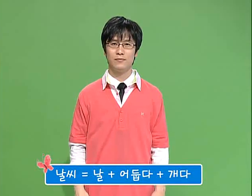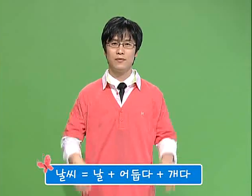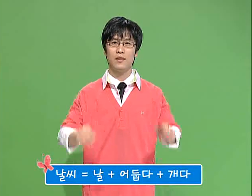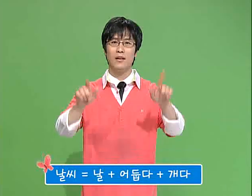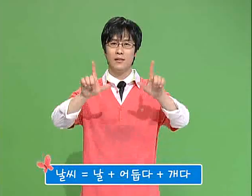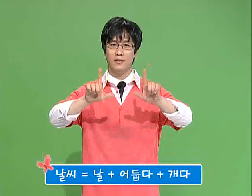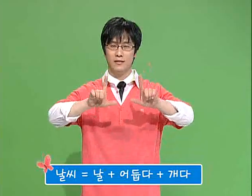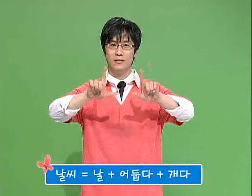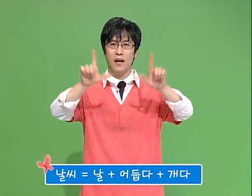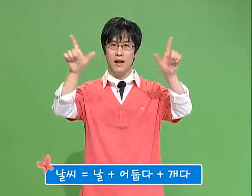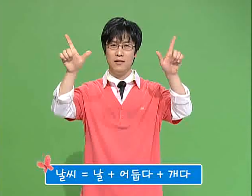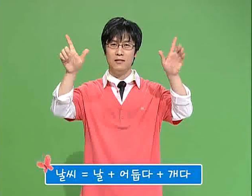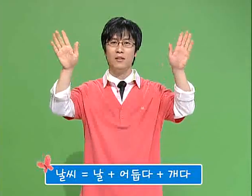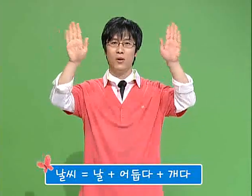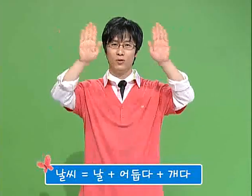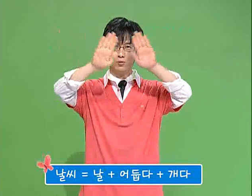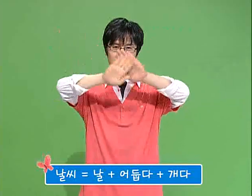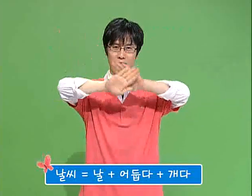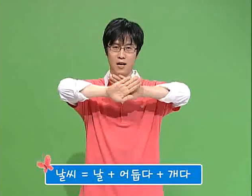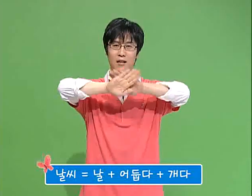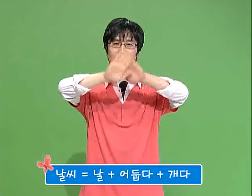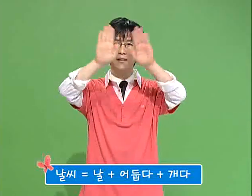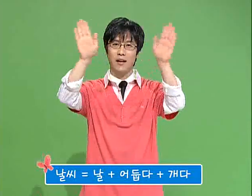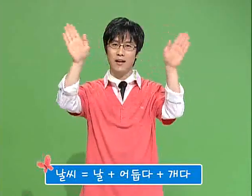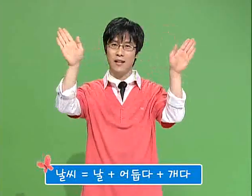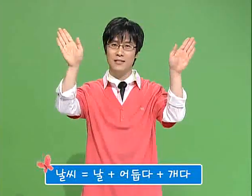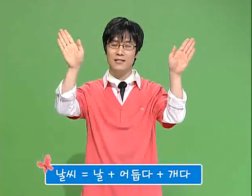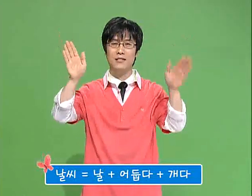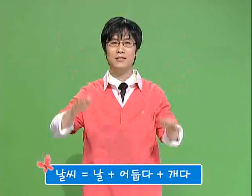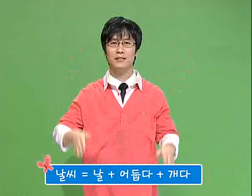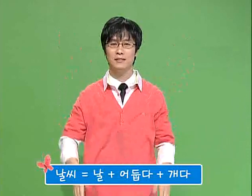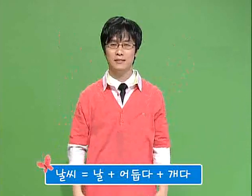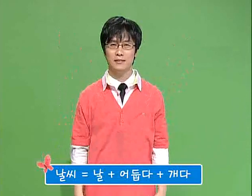어둡다 어둡다 게다 수화를 함께 사용합니다.